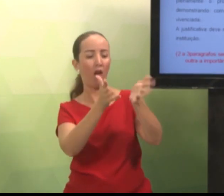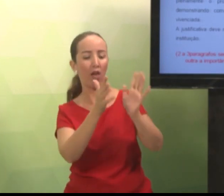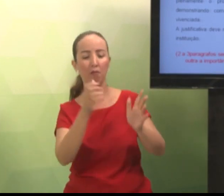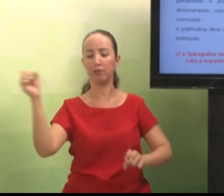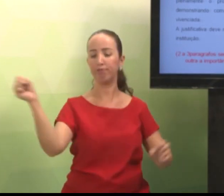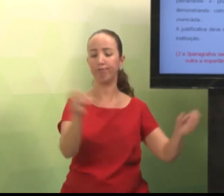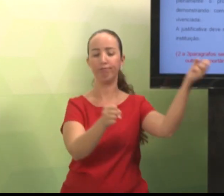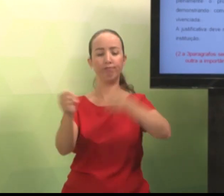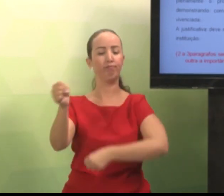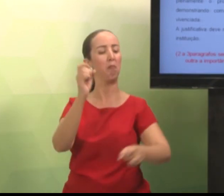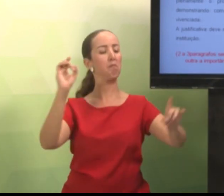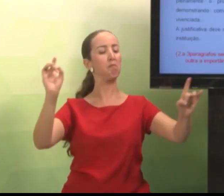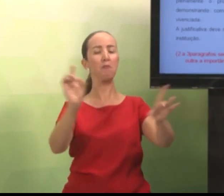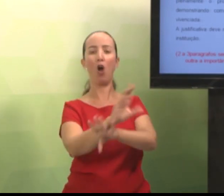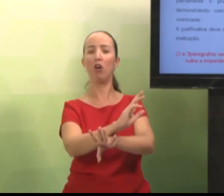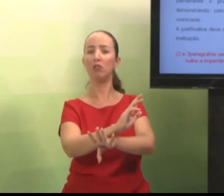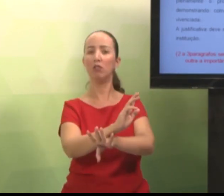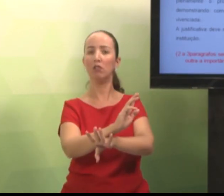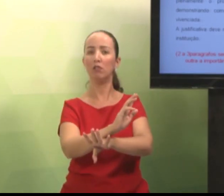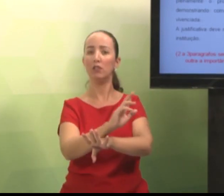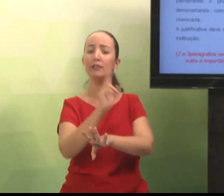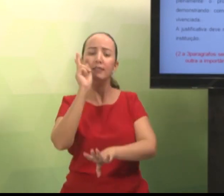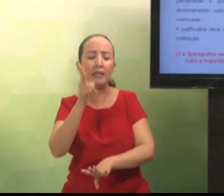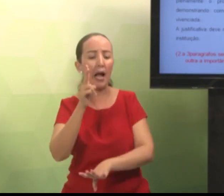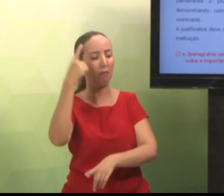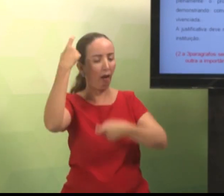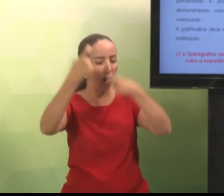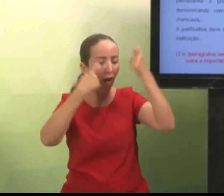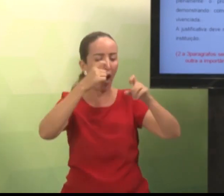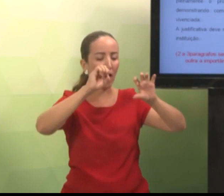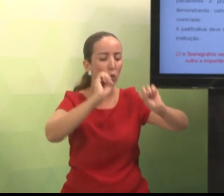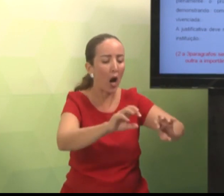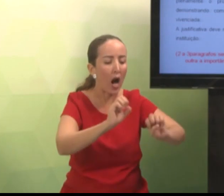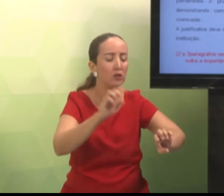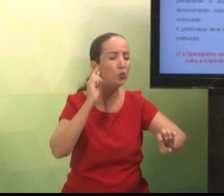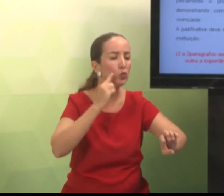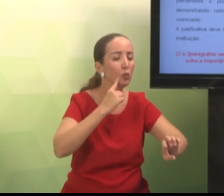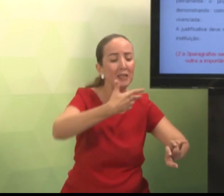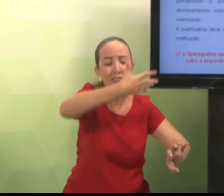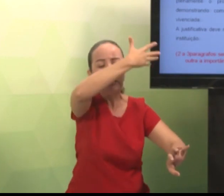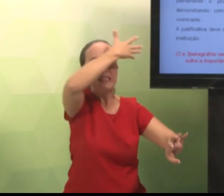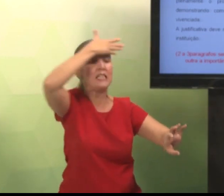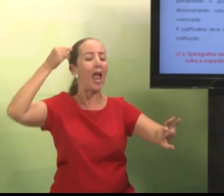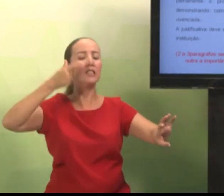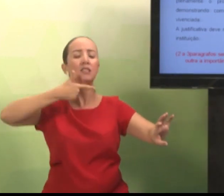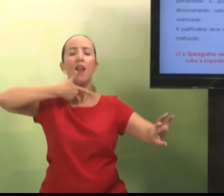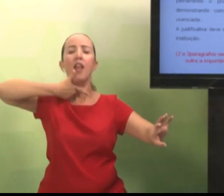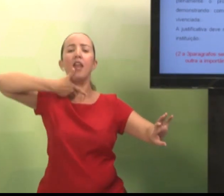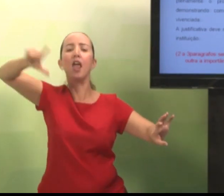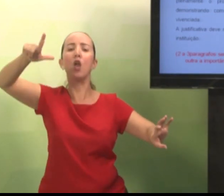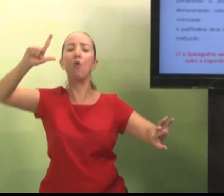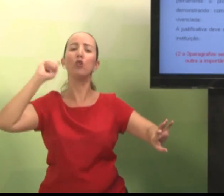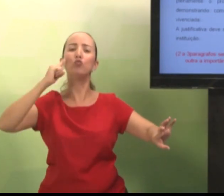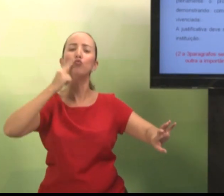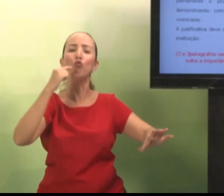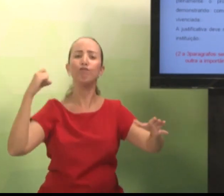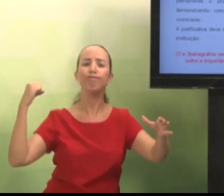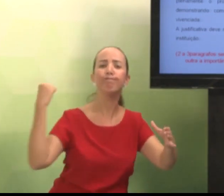Tradutor e intérprete de Libras. Uso da língua de sinais. O ensino de surdos. A questão do uso da língua de sinais. No ensino dos surdos.